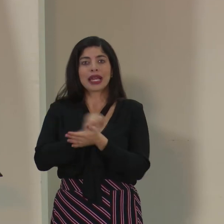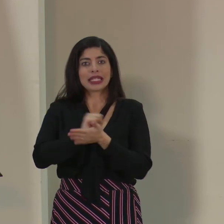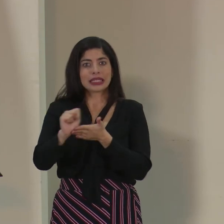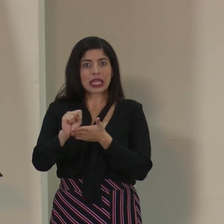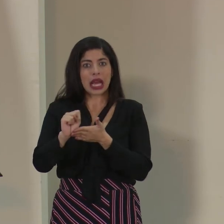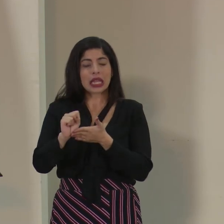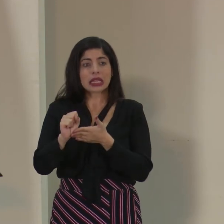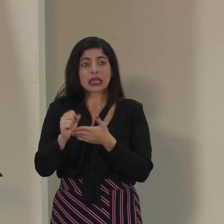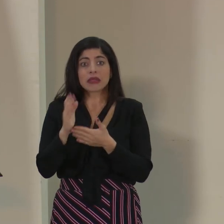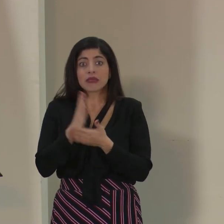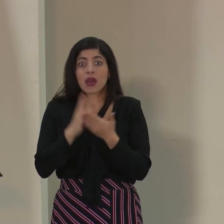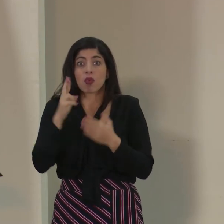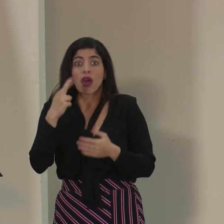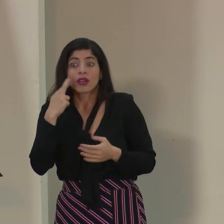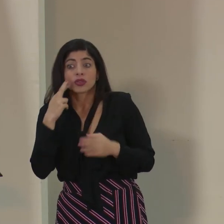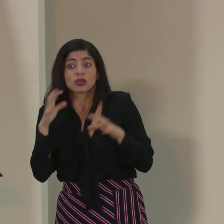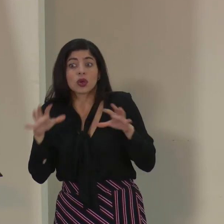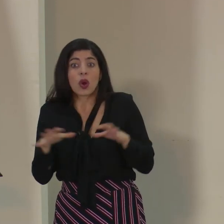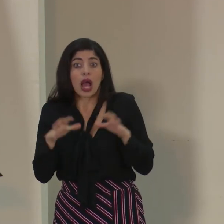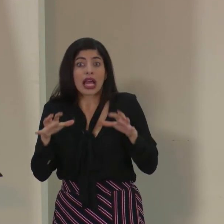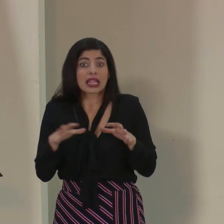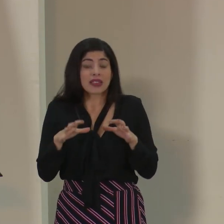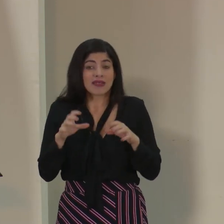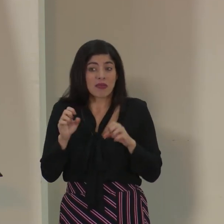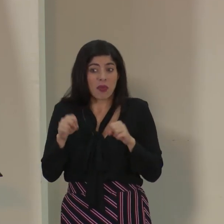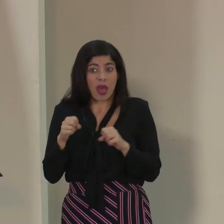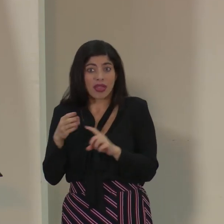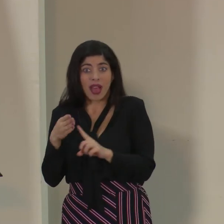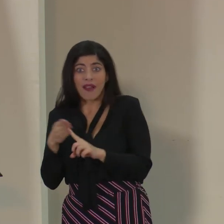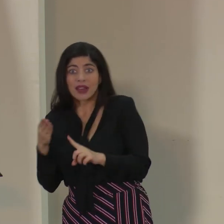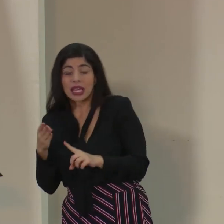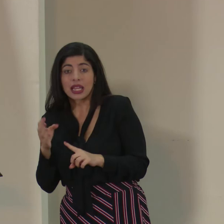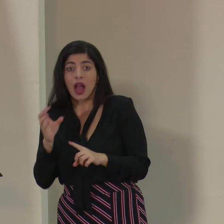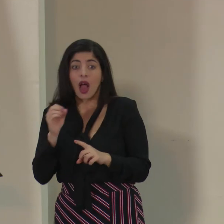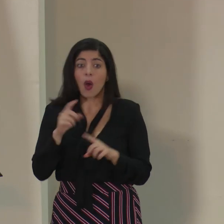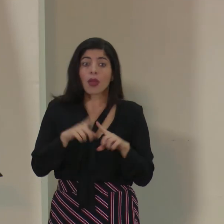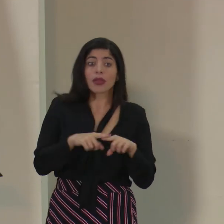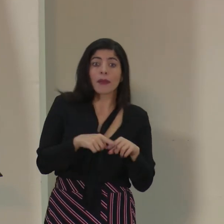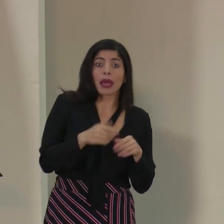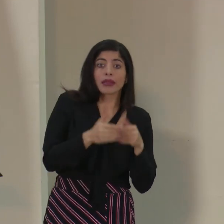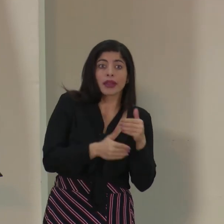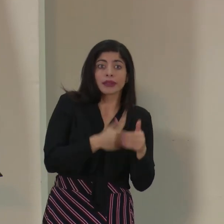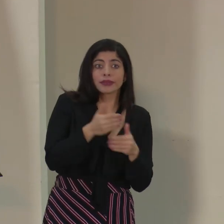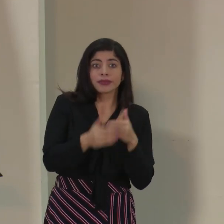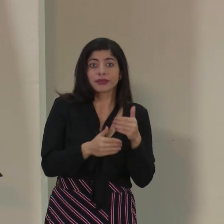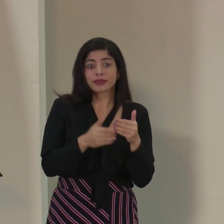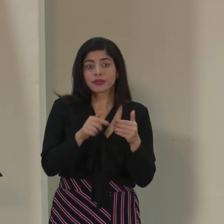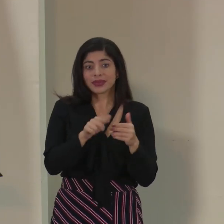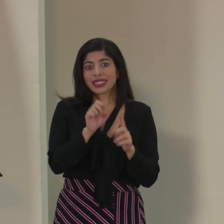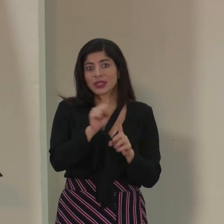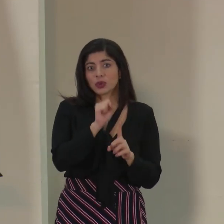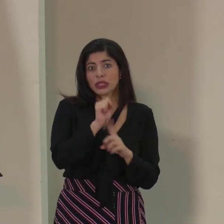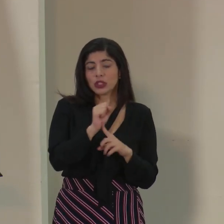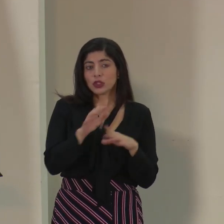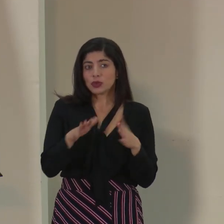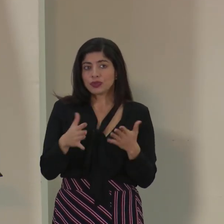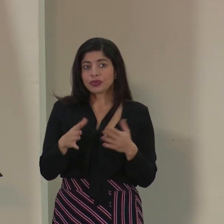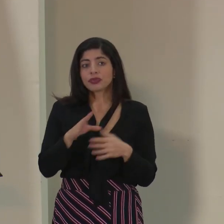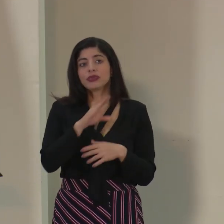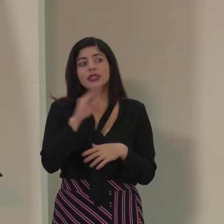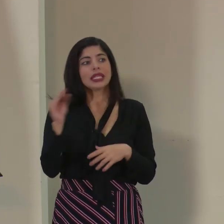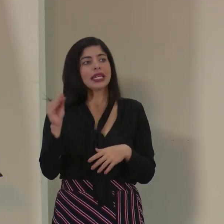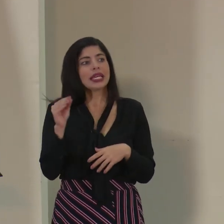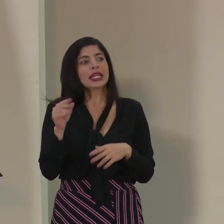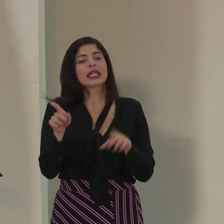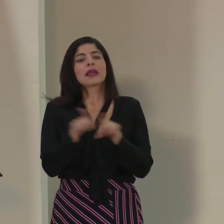si por alguna razón las actividades se vean un poco afectadas o eso dependerá del transcurso de lo que pase con esta situación. Y